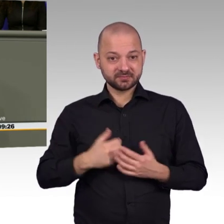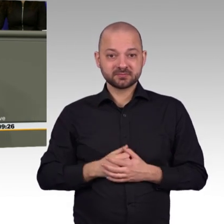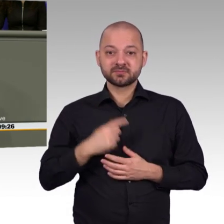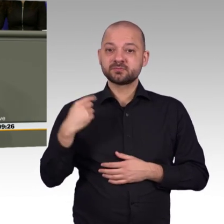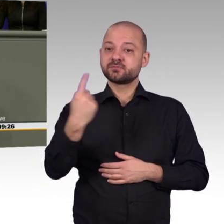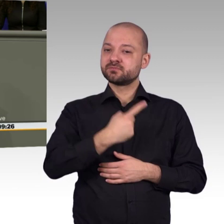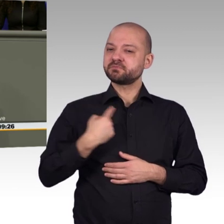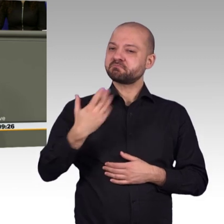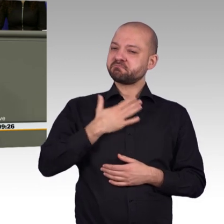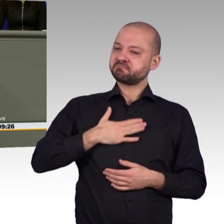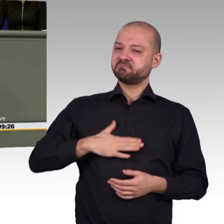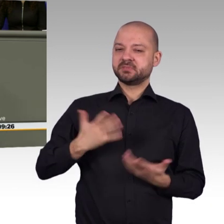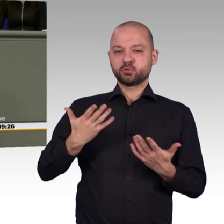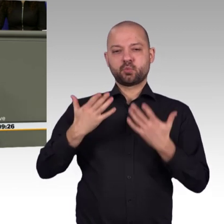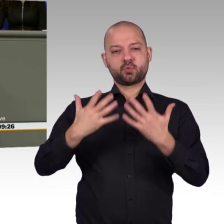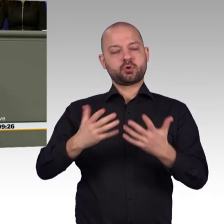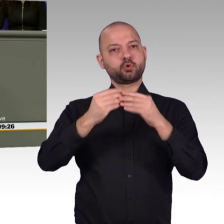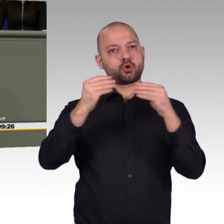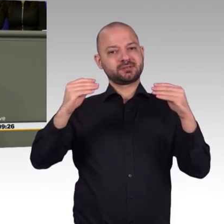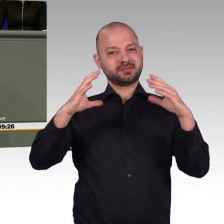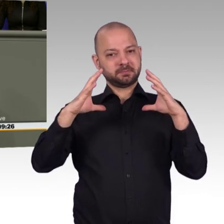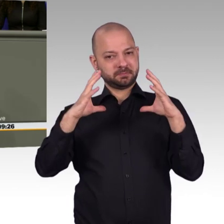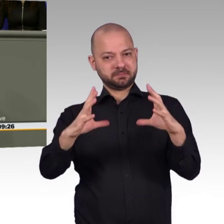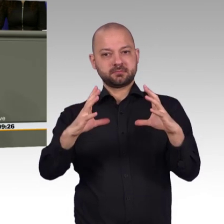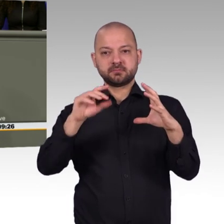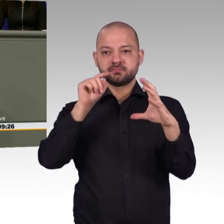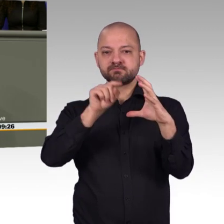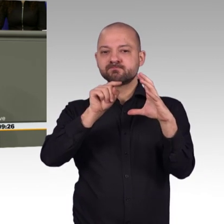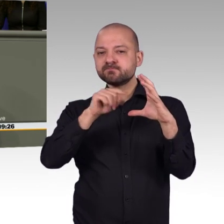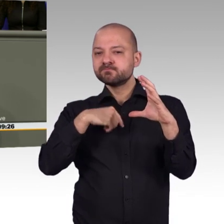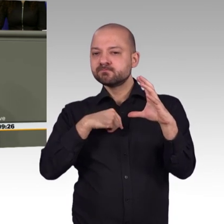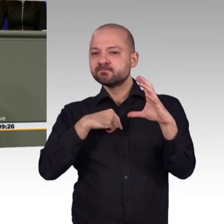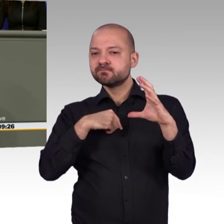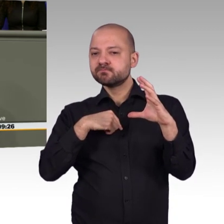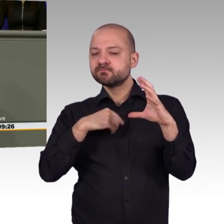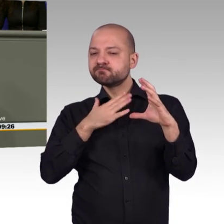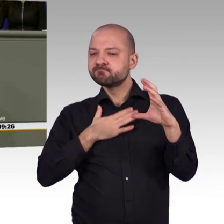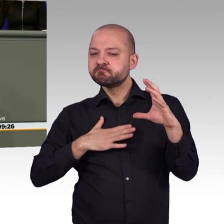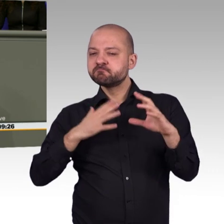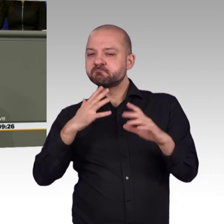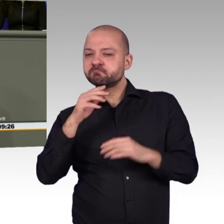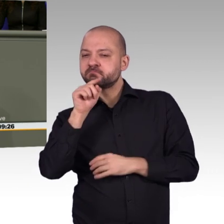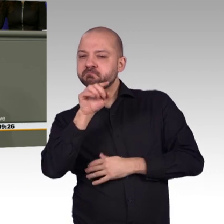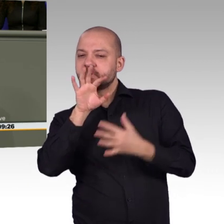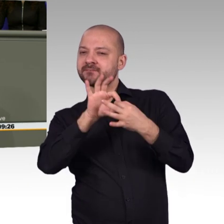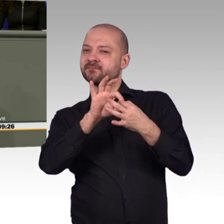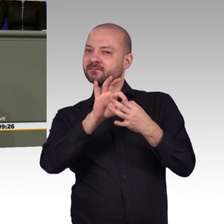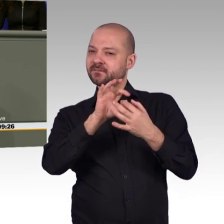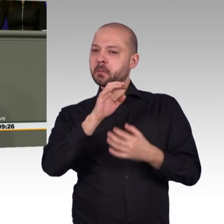einer künstlichen Intelligenz reden, die uns droht, alle aufzuessen. Den Eindruck habe ich manchmal. Und Sie plädieren jetzt hier dafür, dass diese künstliche Intelligenz